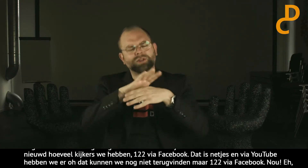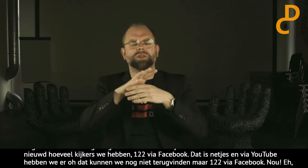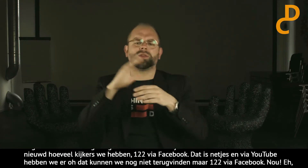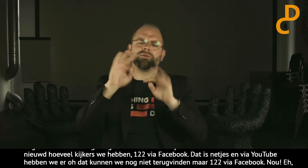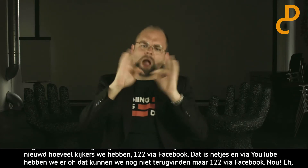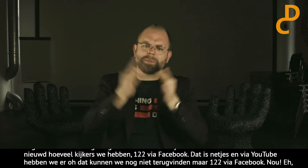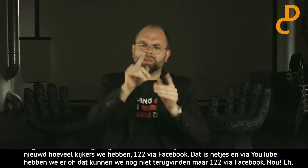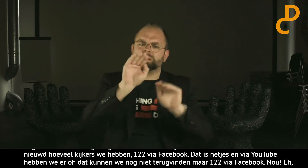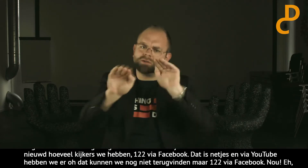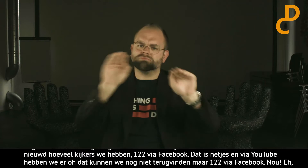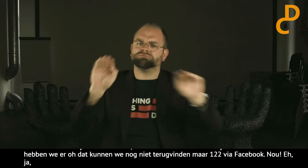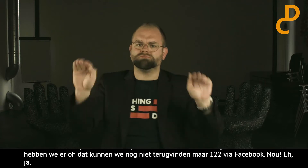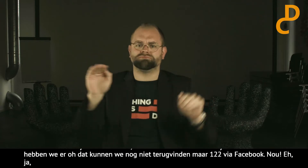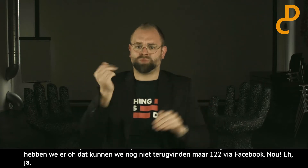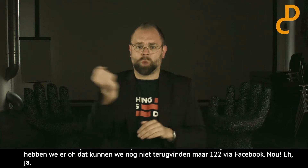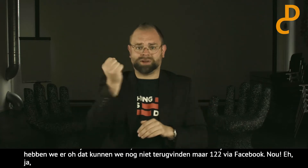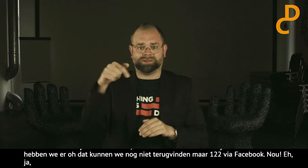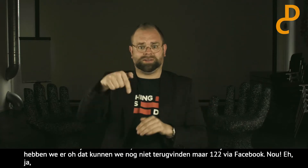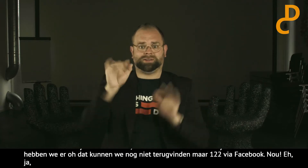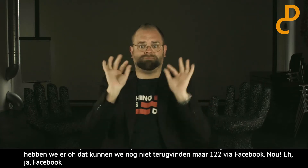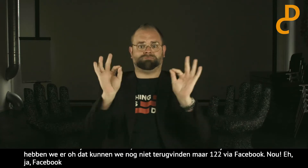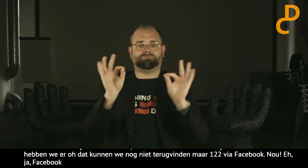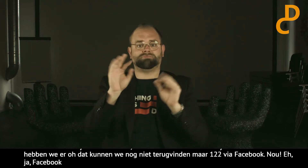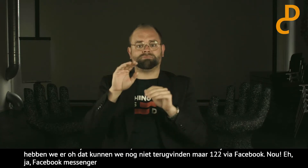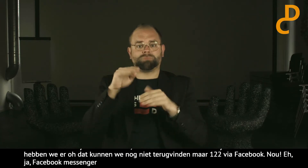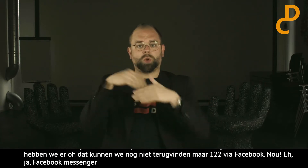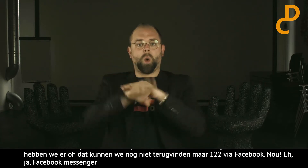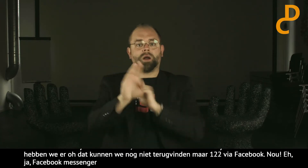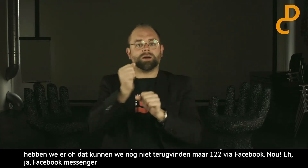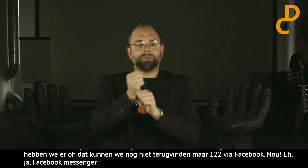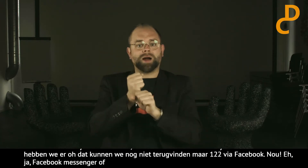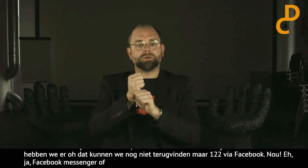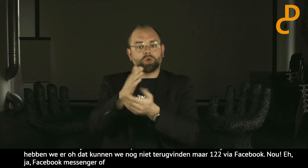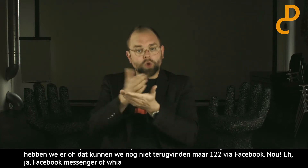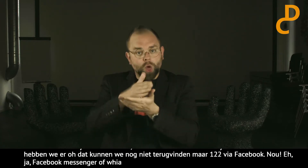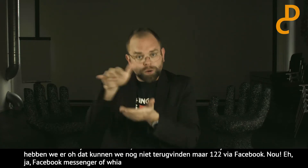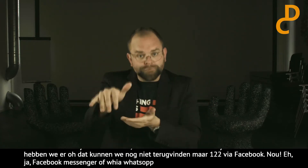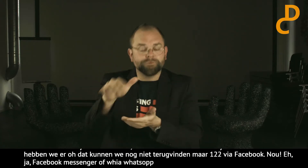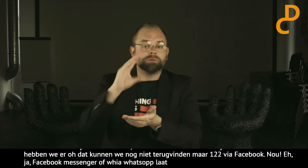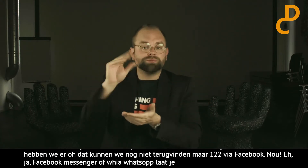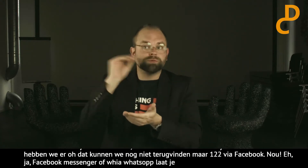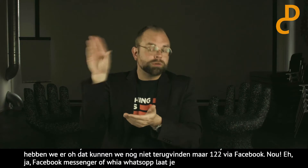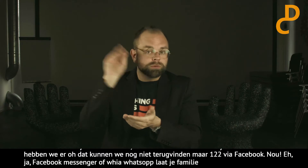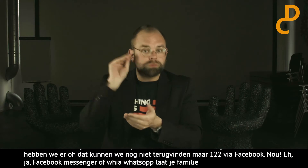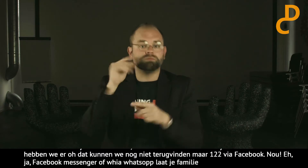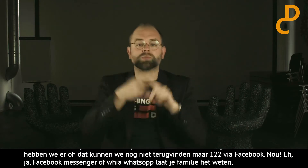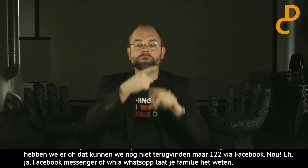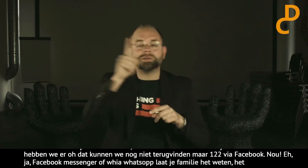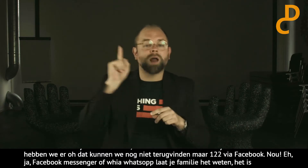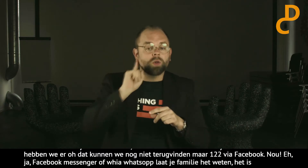Via Facebook Messenger of via WhatsApp laat je familie weten. Want dit is echt een mooie toegankelijk gemaakte uitzending. Ook met tolken